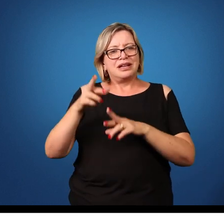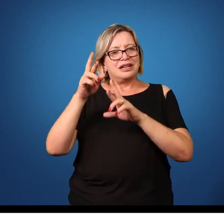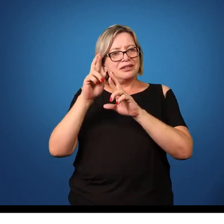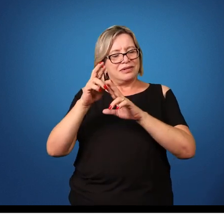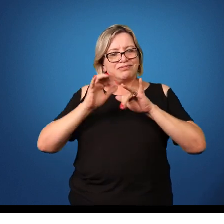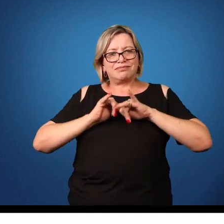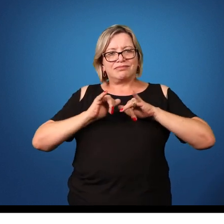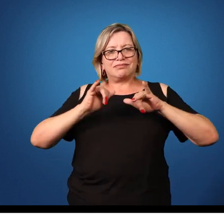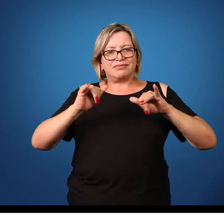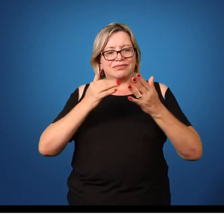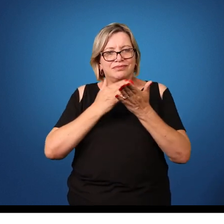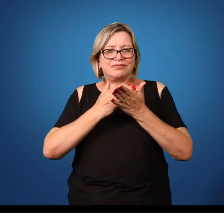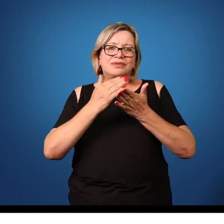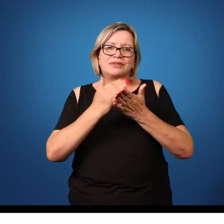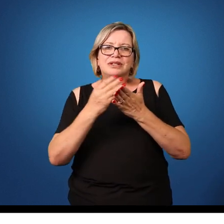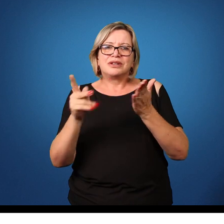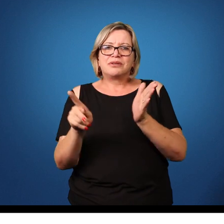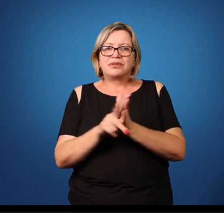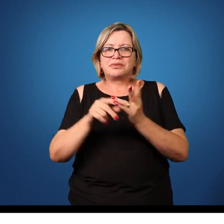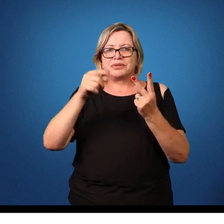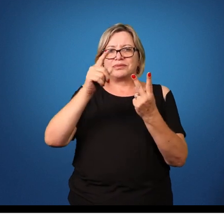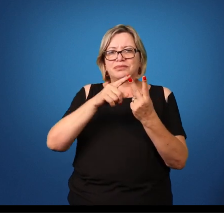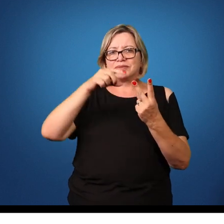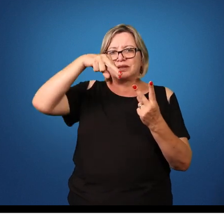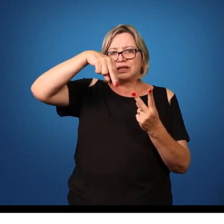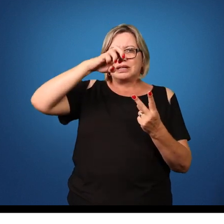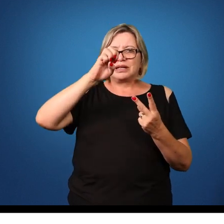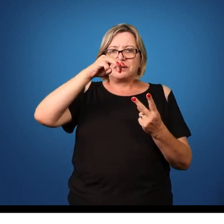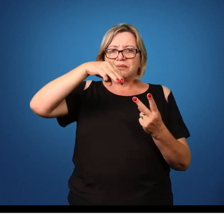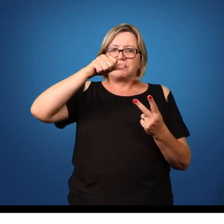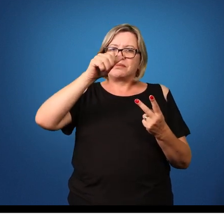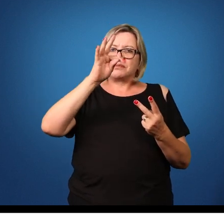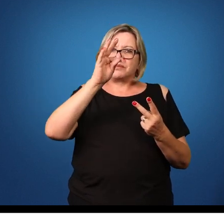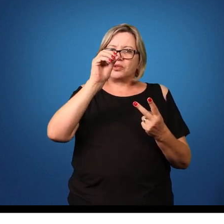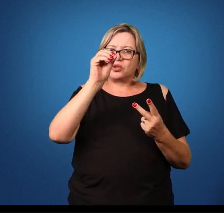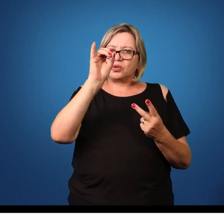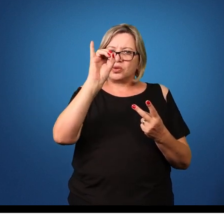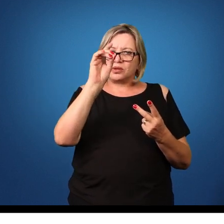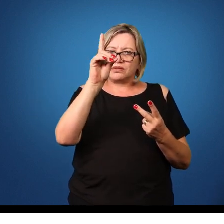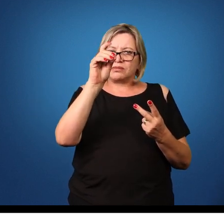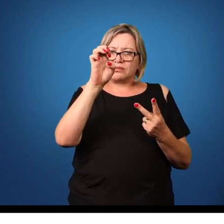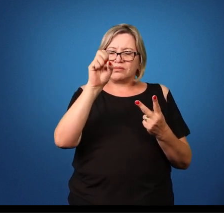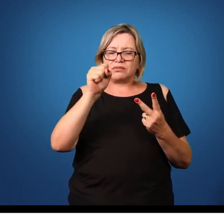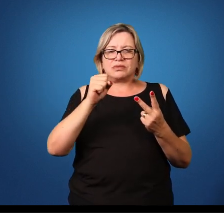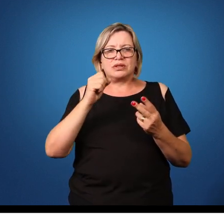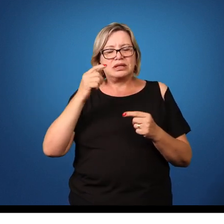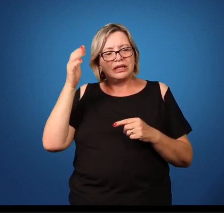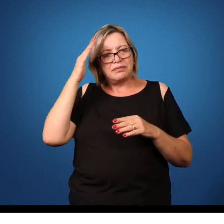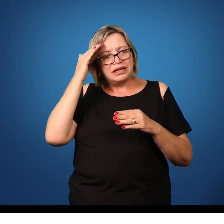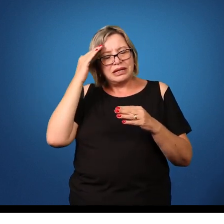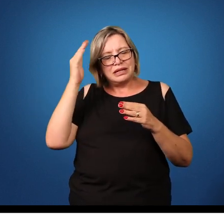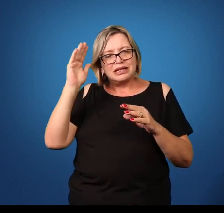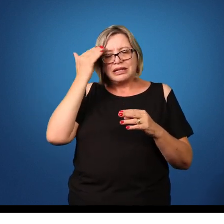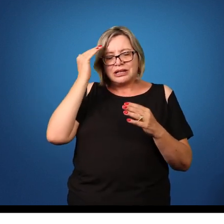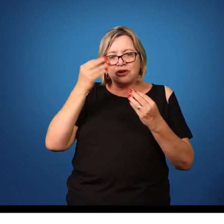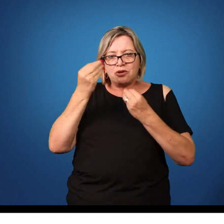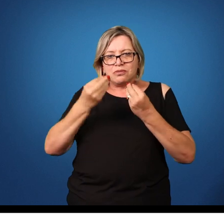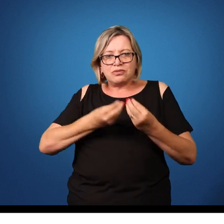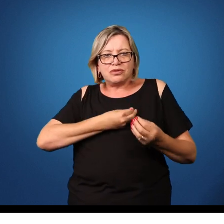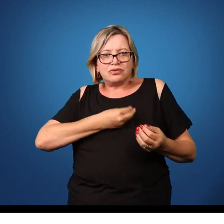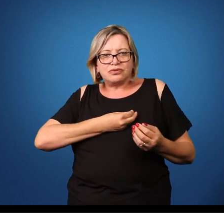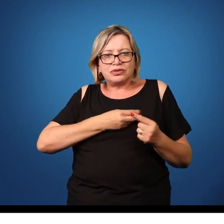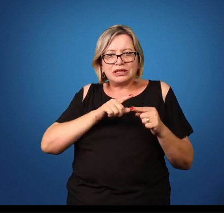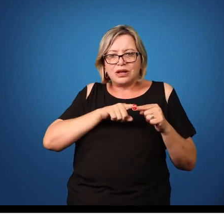iniciais sobre os nematóides, o entendimento do ciclo do Ascaris Lumbricoides,